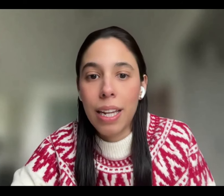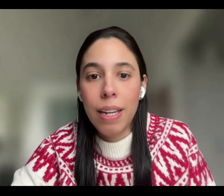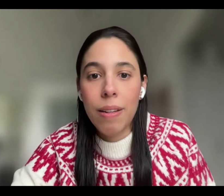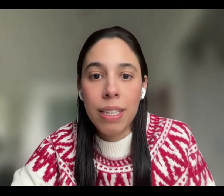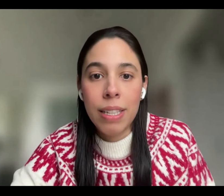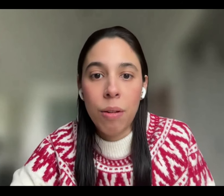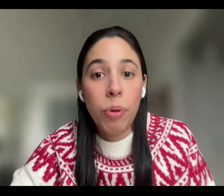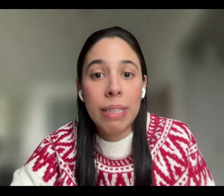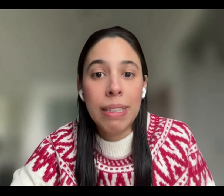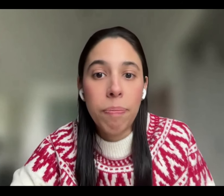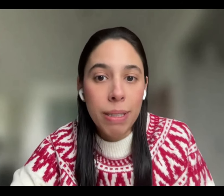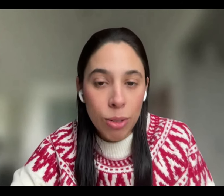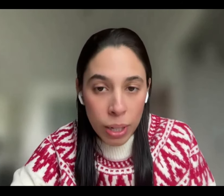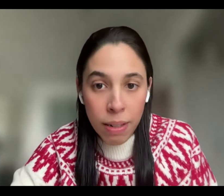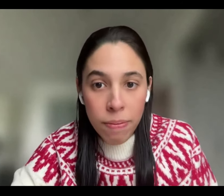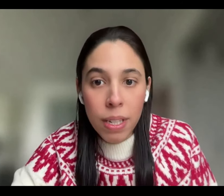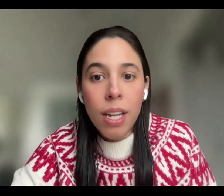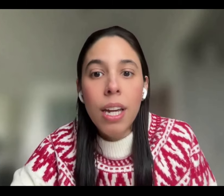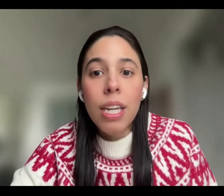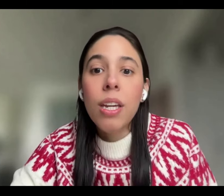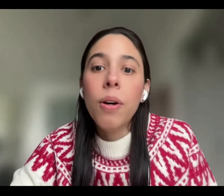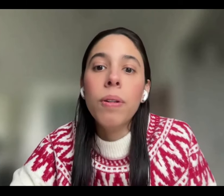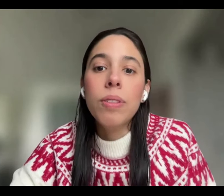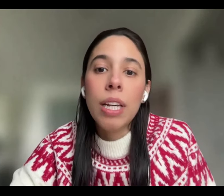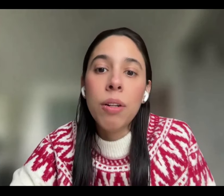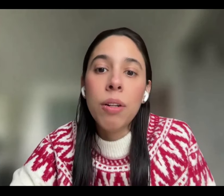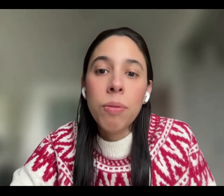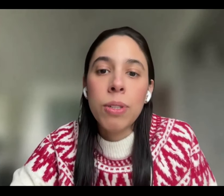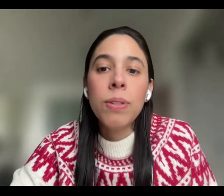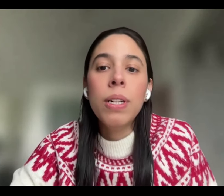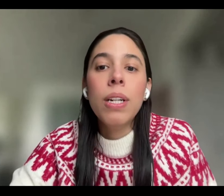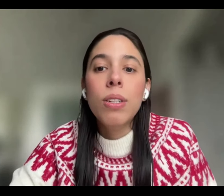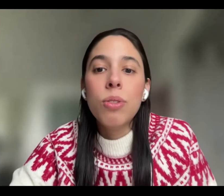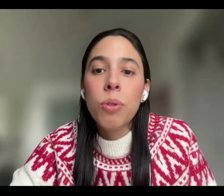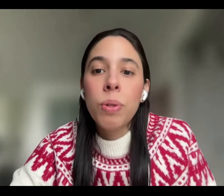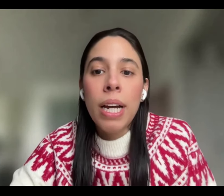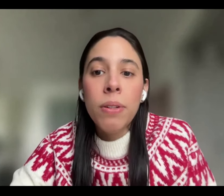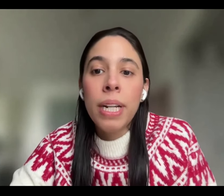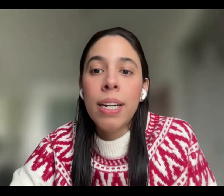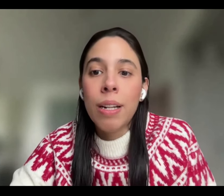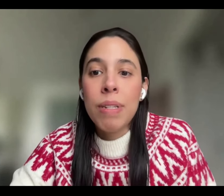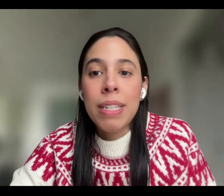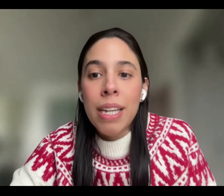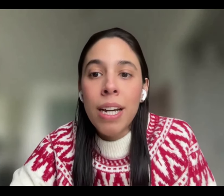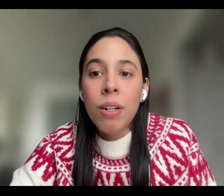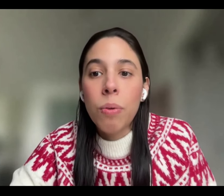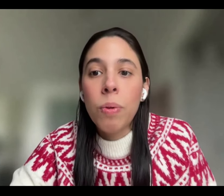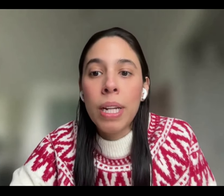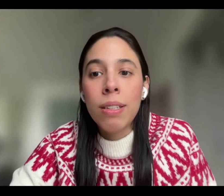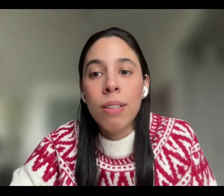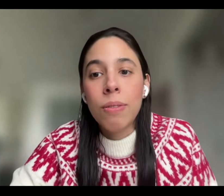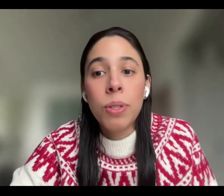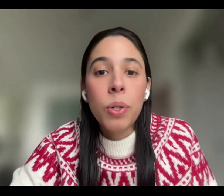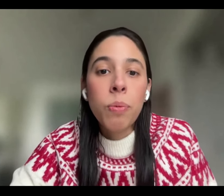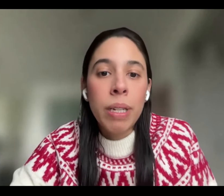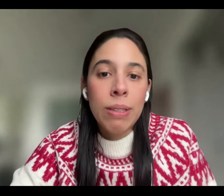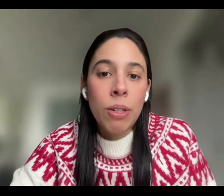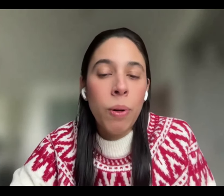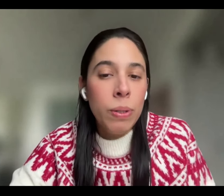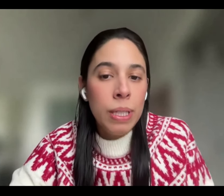interpuesta persona, y o, segundo, su curadora remitía un